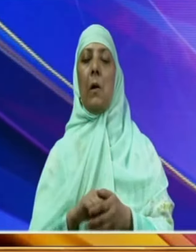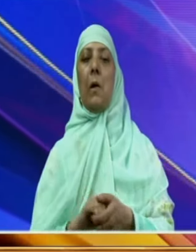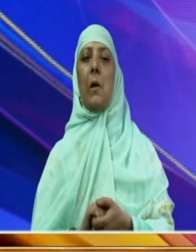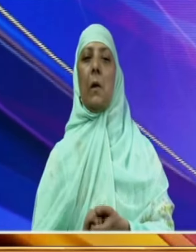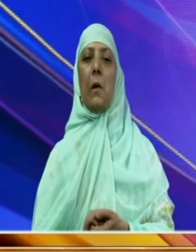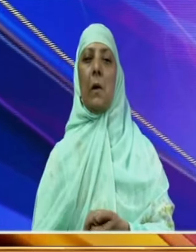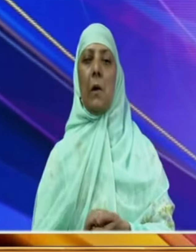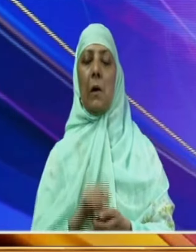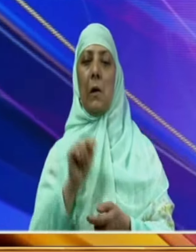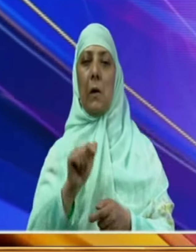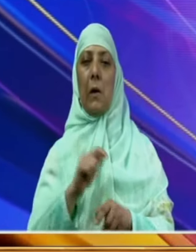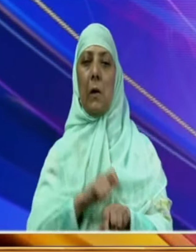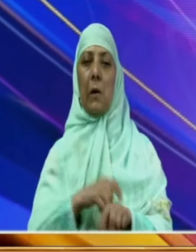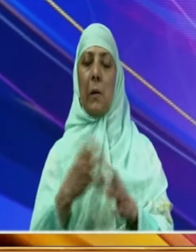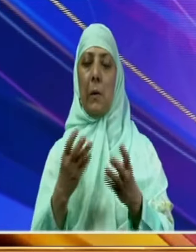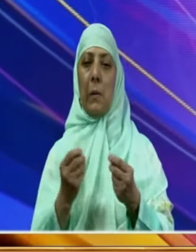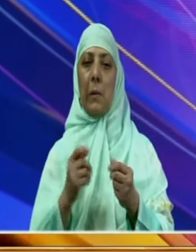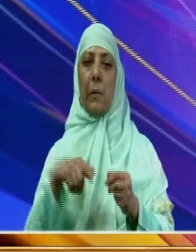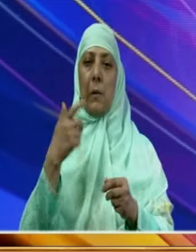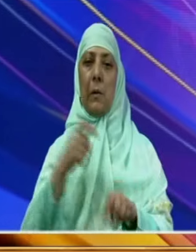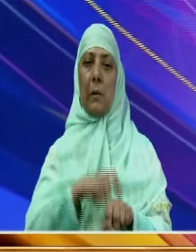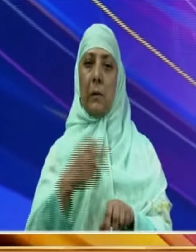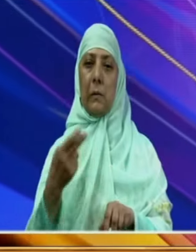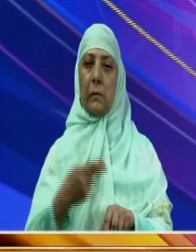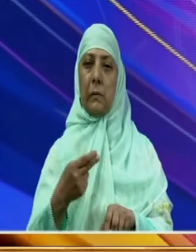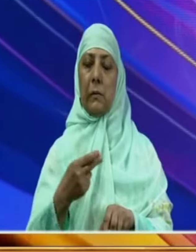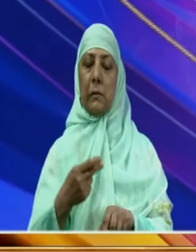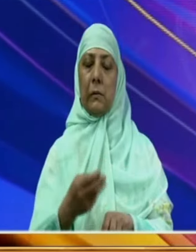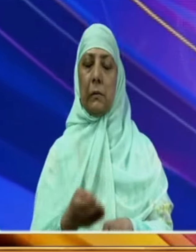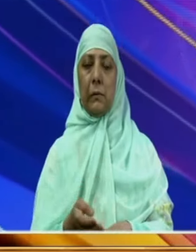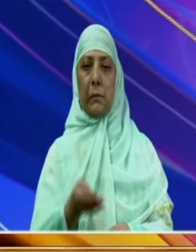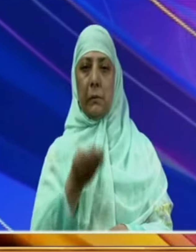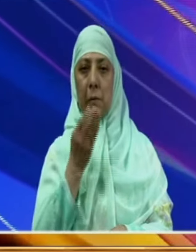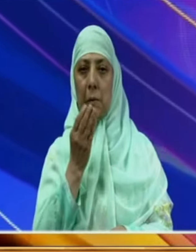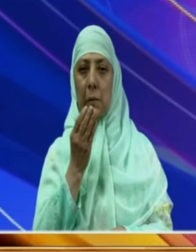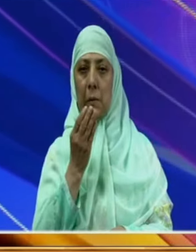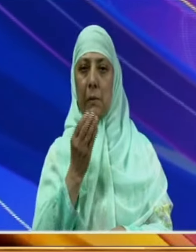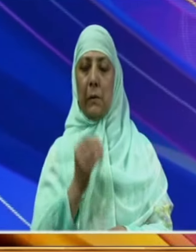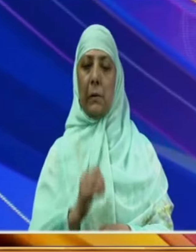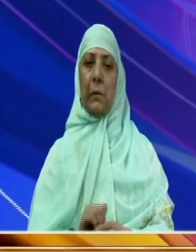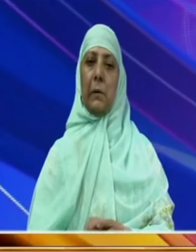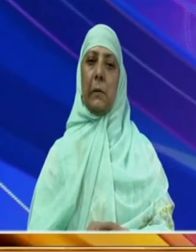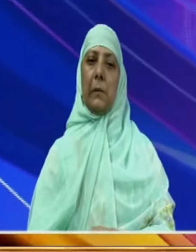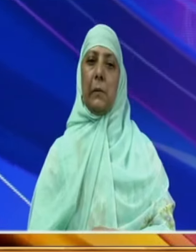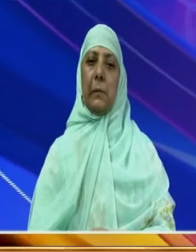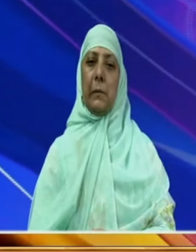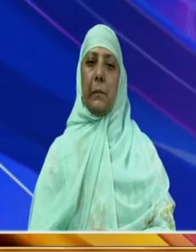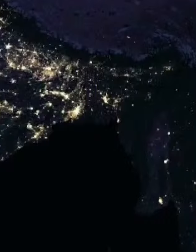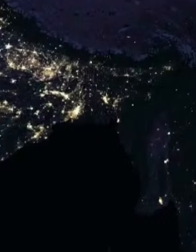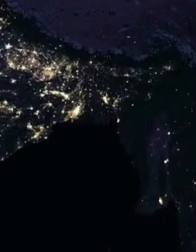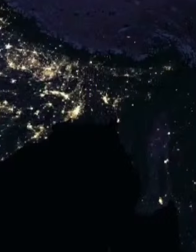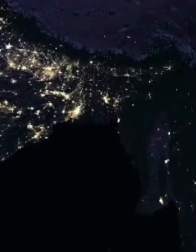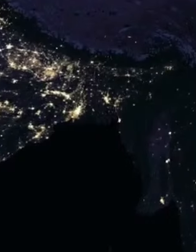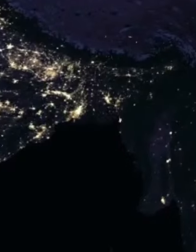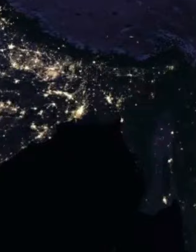اس کے ساتھ یہ خوابنا ما ختموا آپ سے اجازت چاہیں گے اللہ حافظ